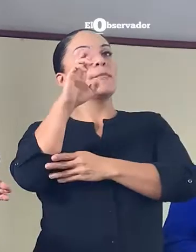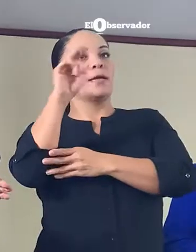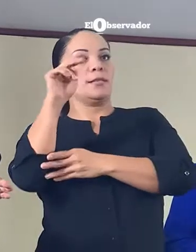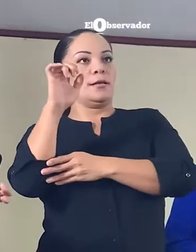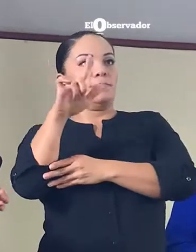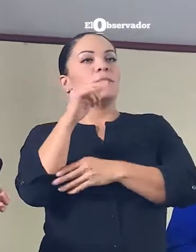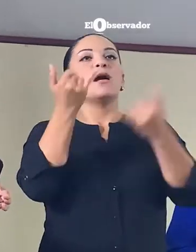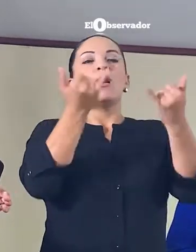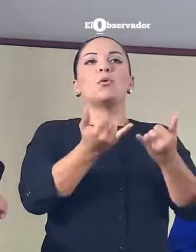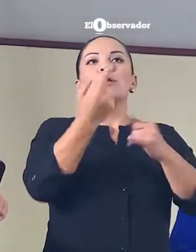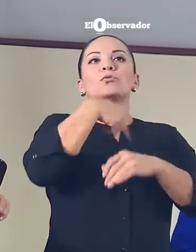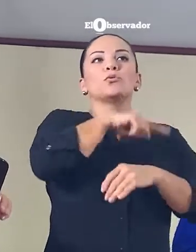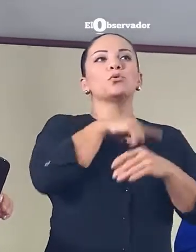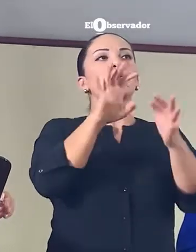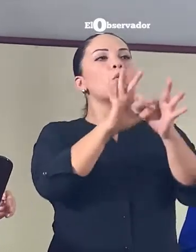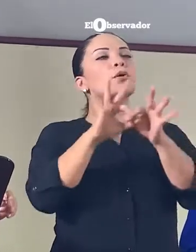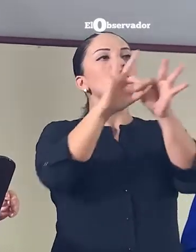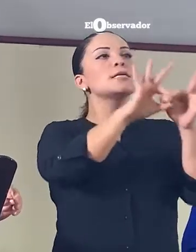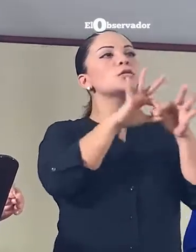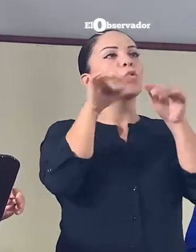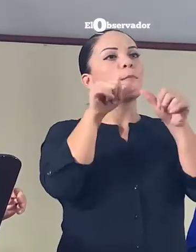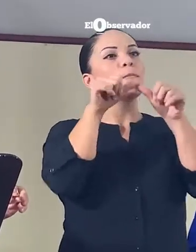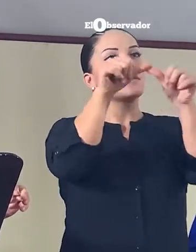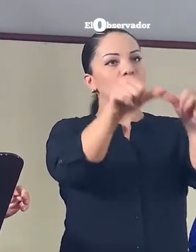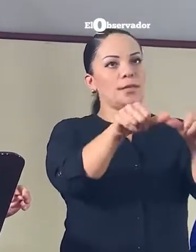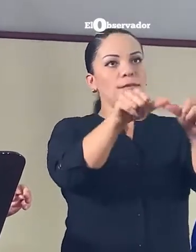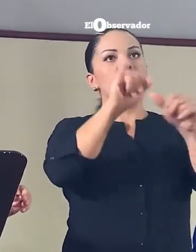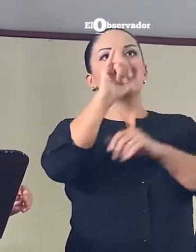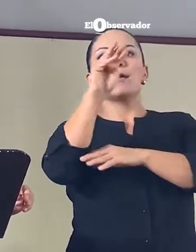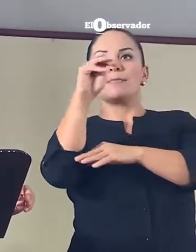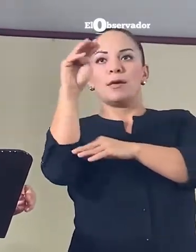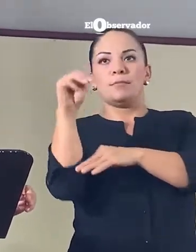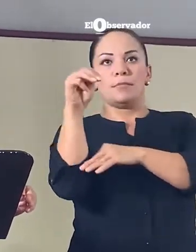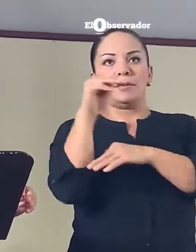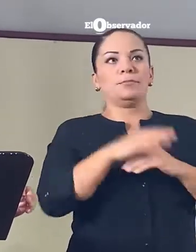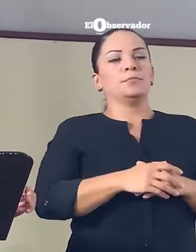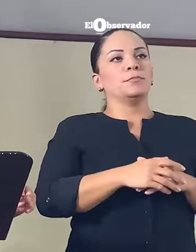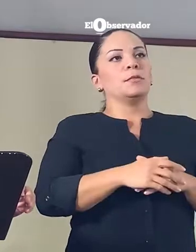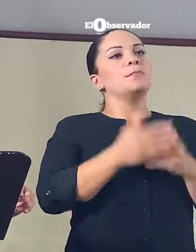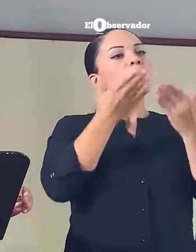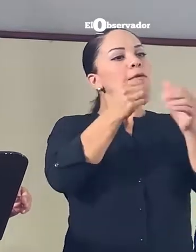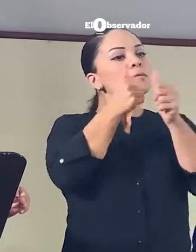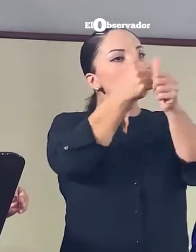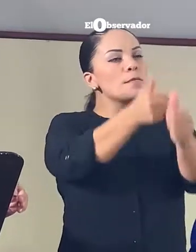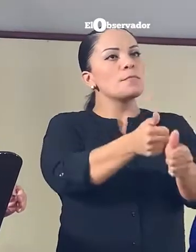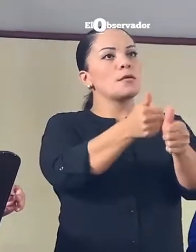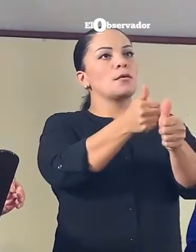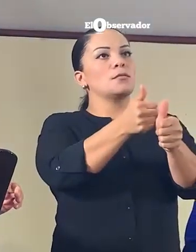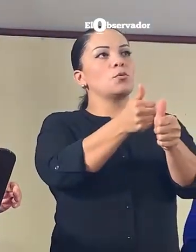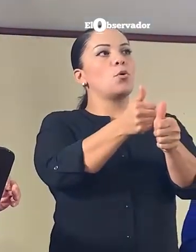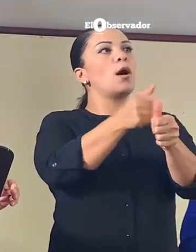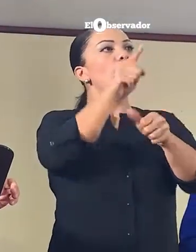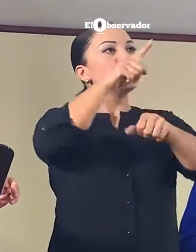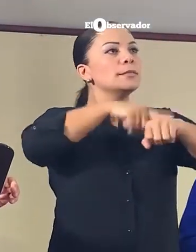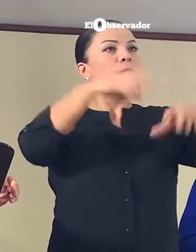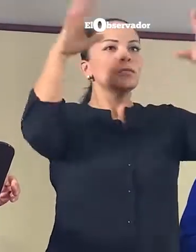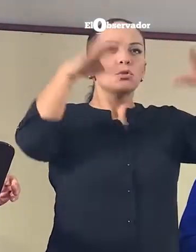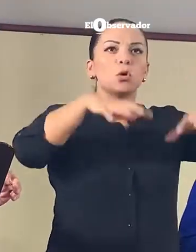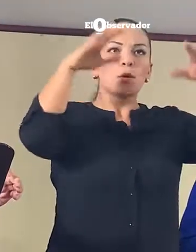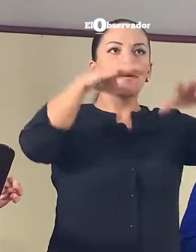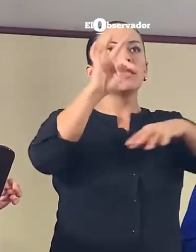Estamos en una coordinación permanente con el IMM para darle seguimiento a esta tormenta tropical,